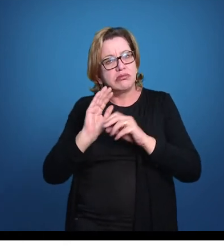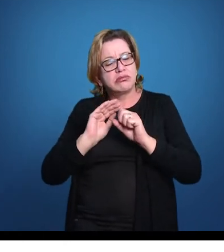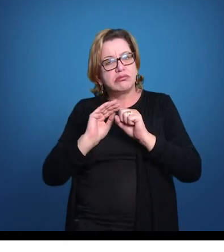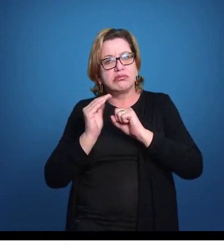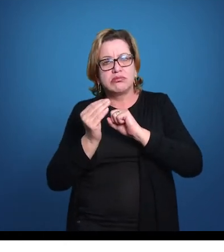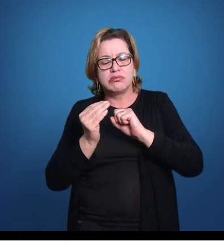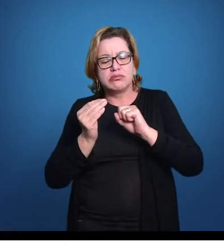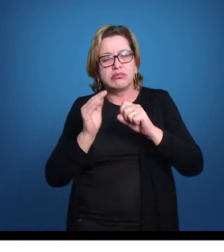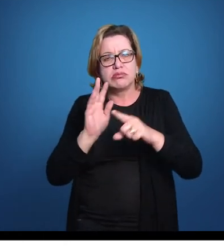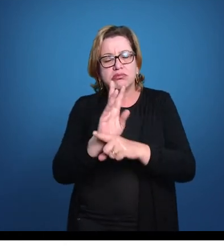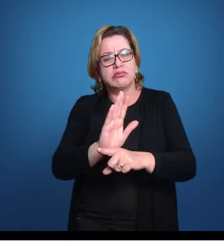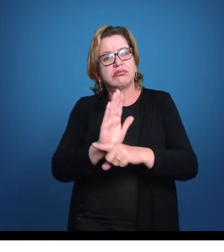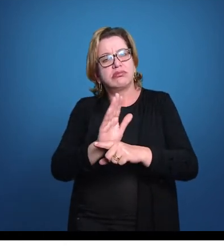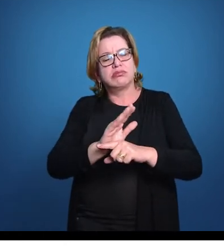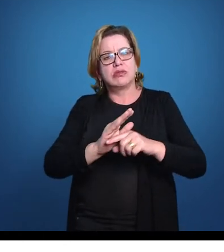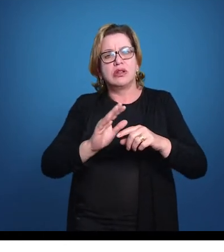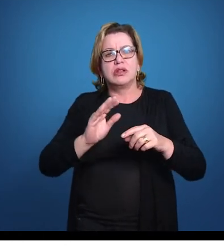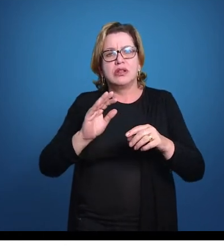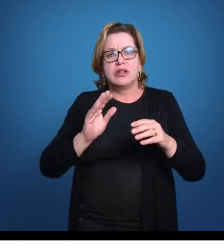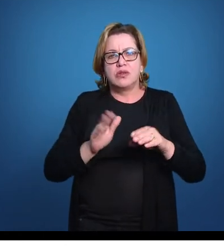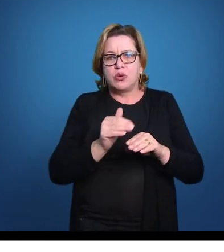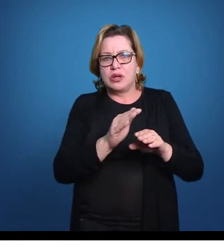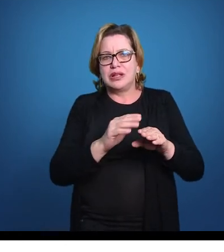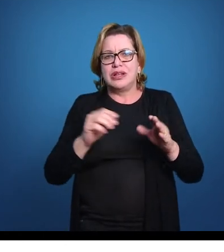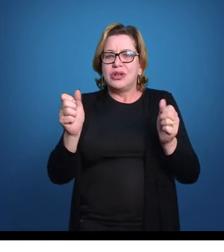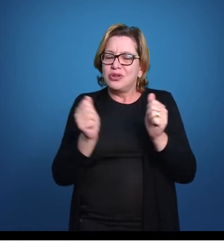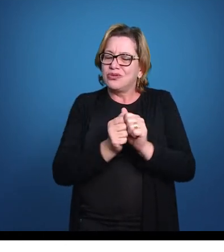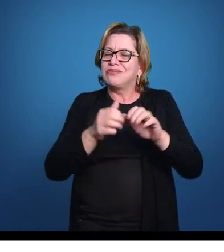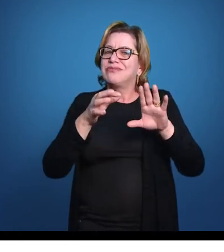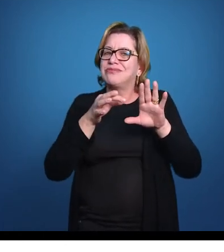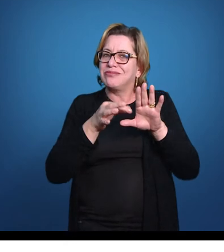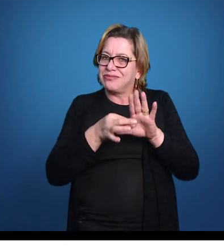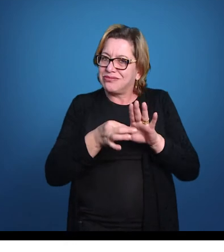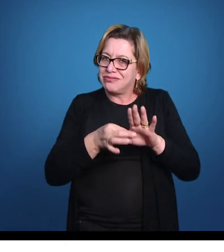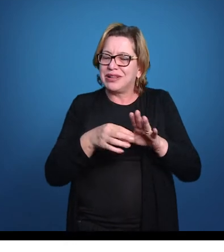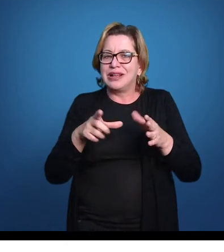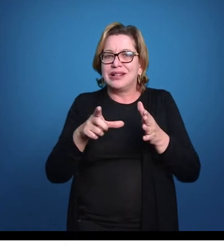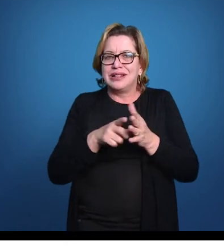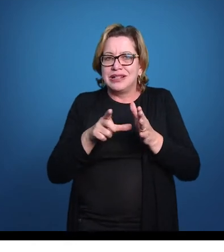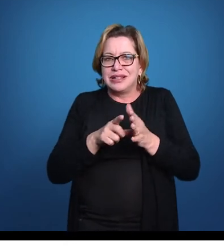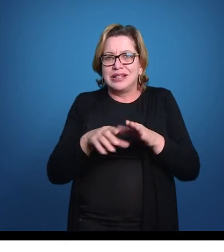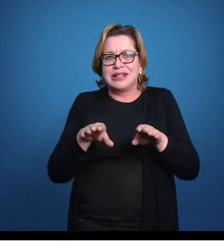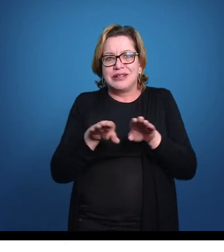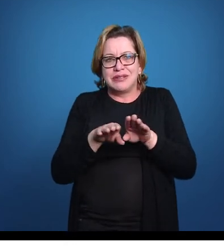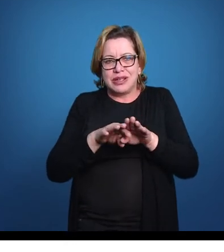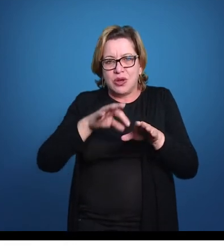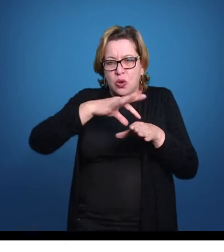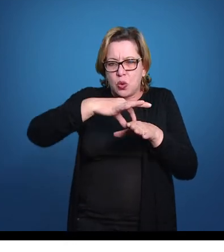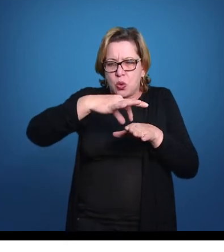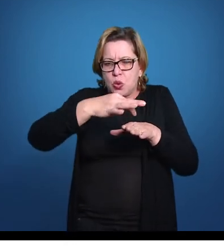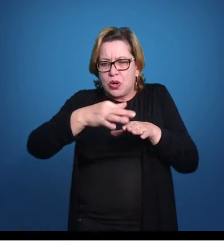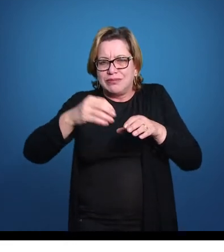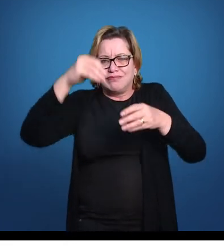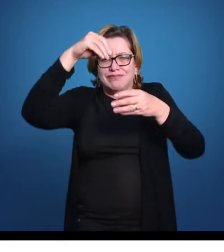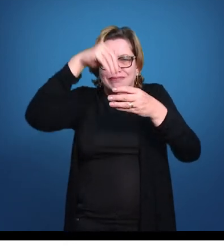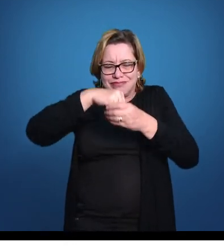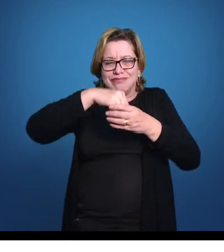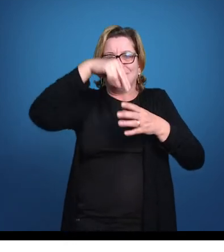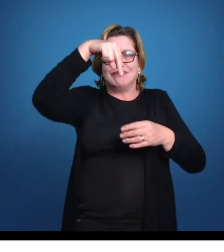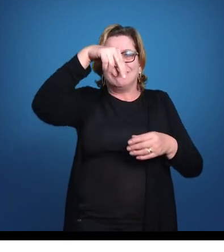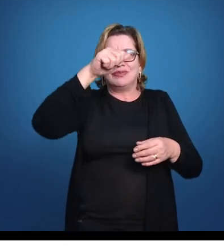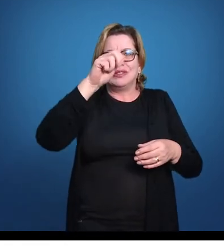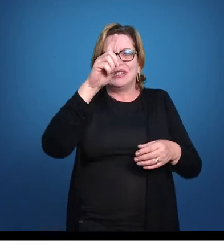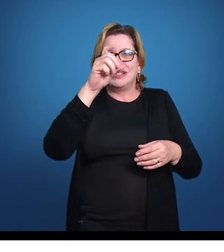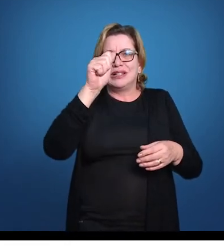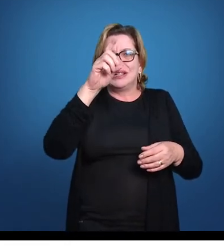nadadeira. Tá, mas e o que tem a carne? A carne vem junto com esse eixo central até dentro da nadadeira. E essa nadadeira, ela